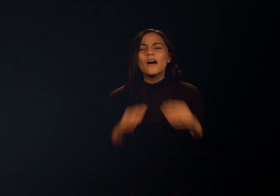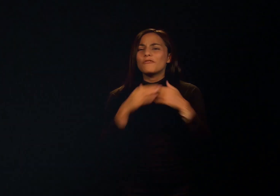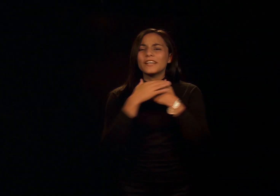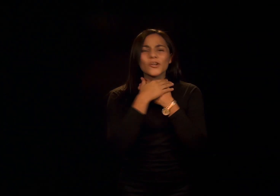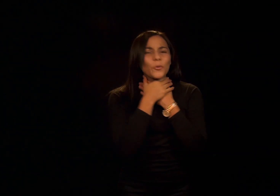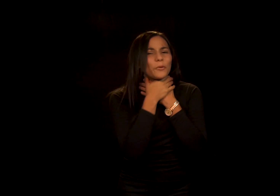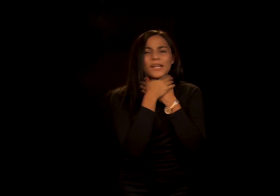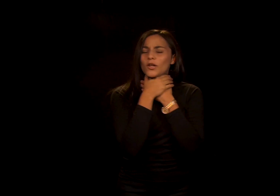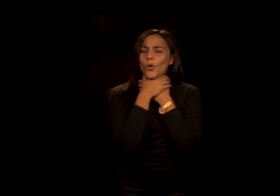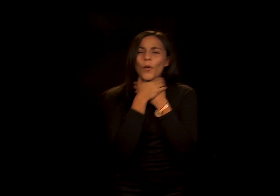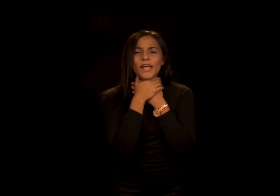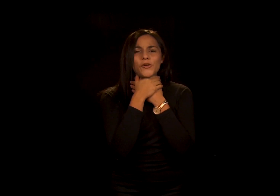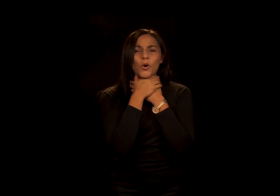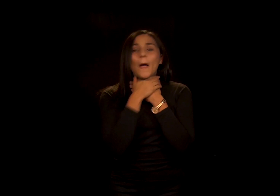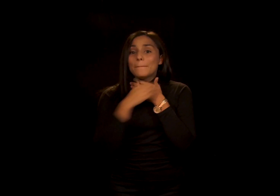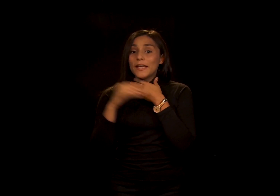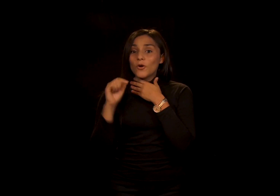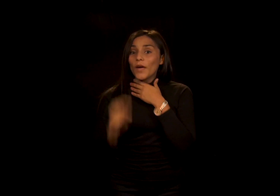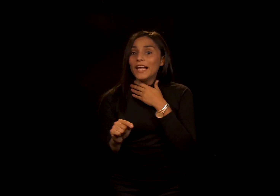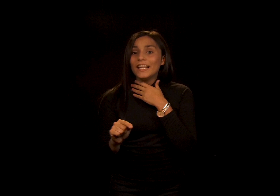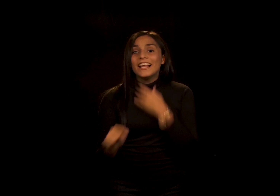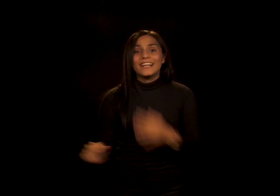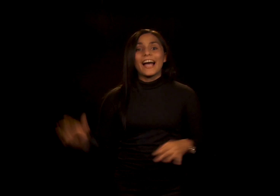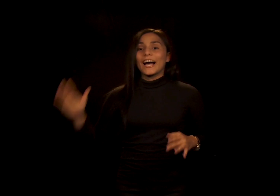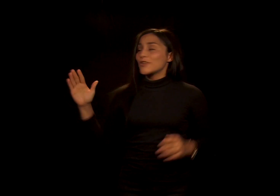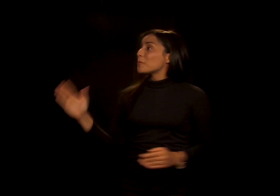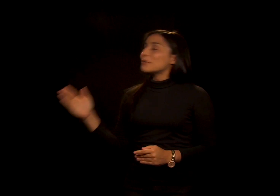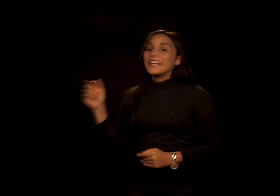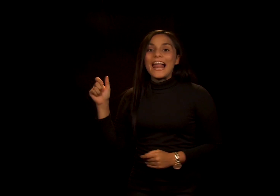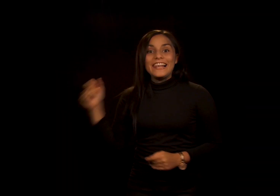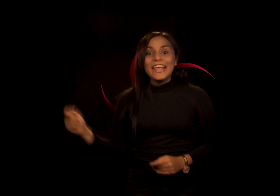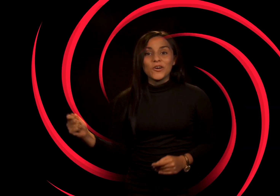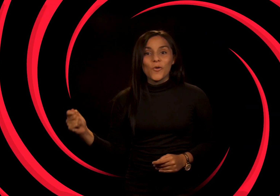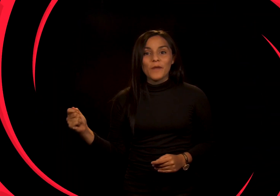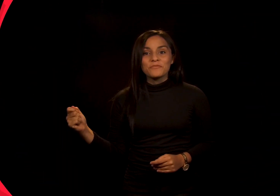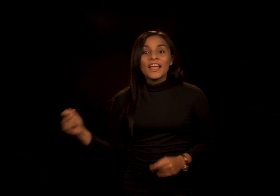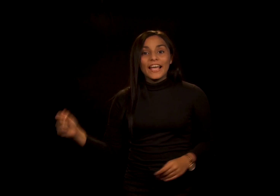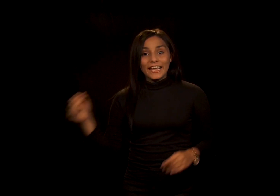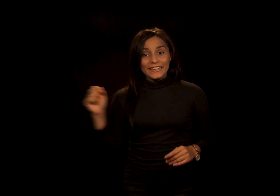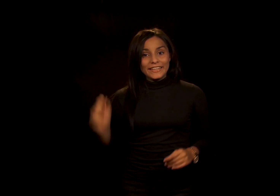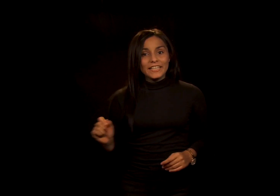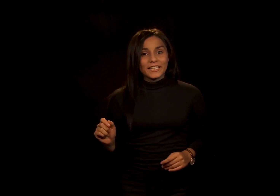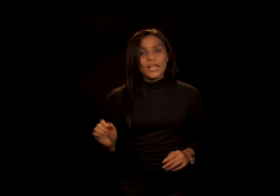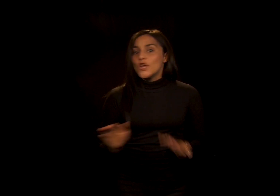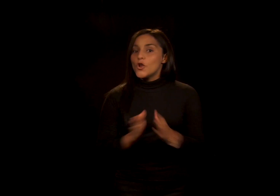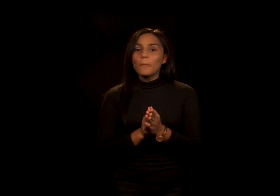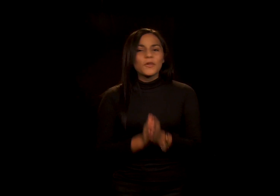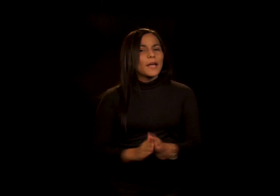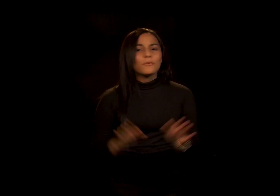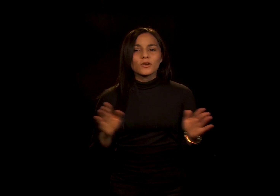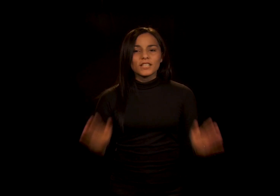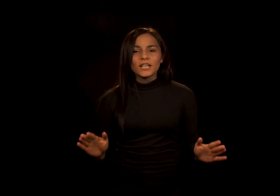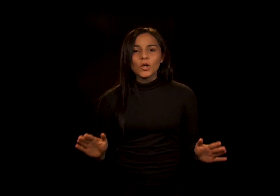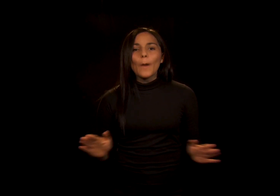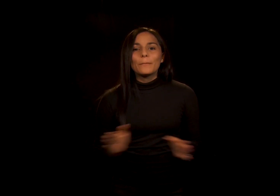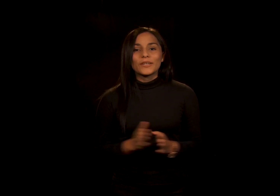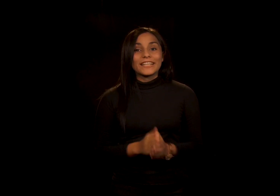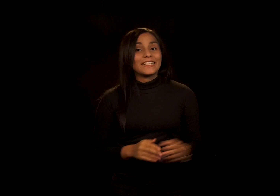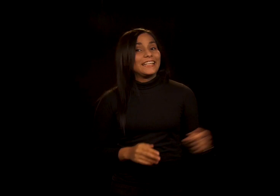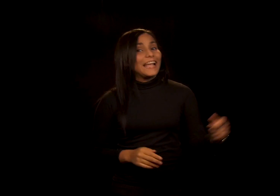aferró por el cuello Pero él le agarró por la lengua El tigre no podía morderlo porque tenía